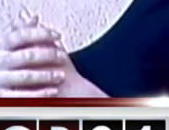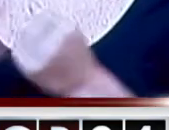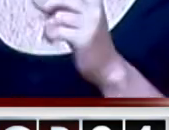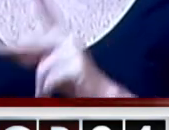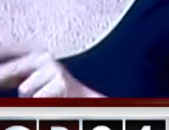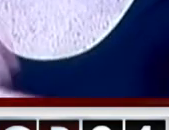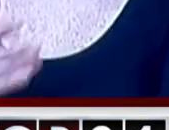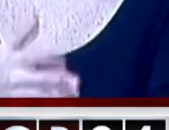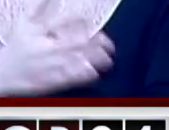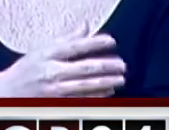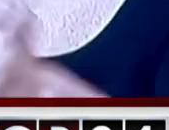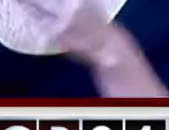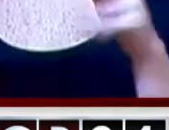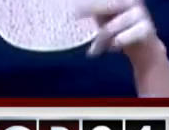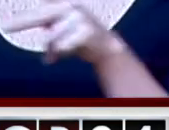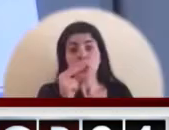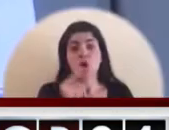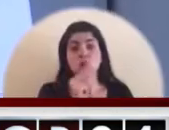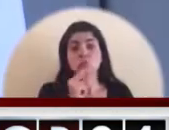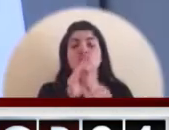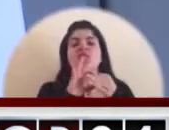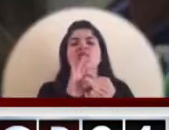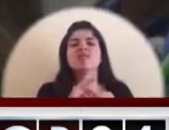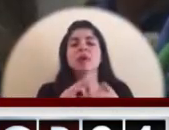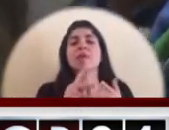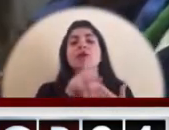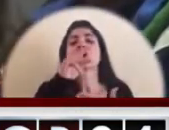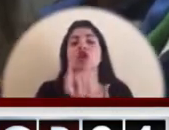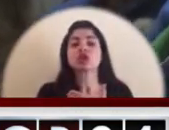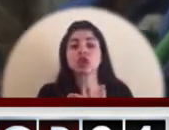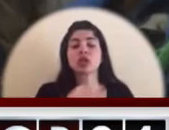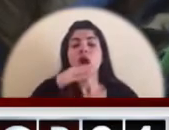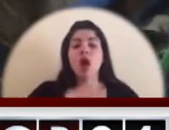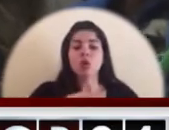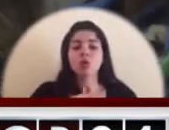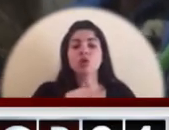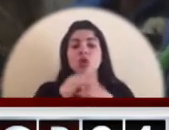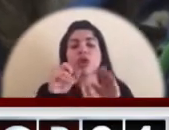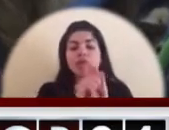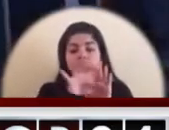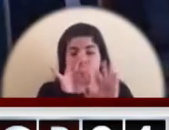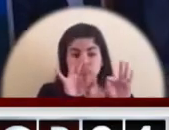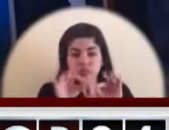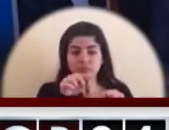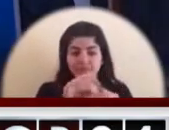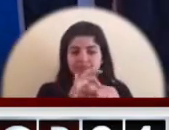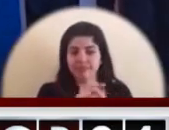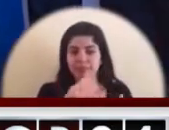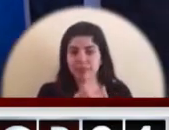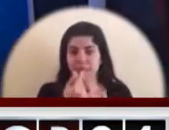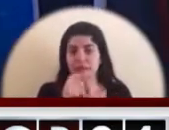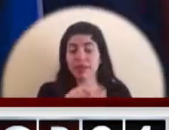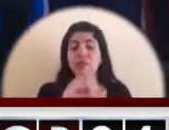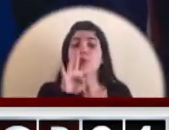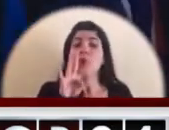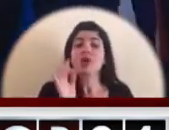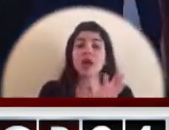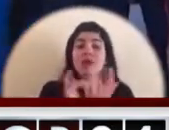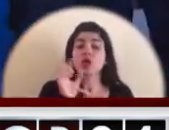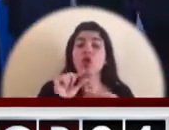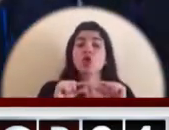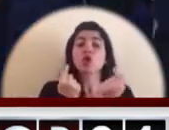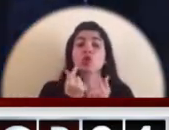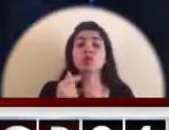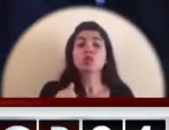permitirá recuperarse a tanta gente se concrete en el menor tiempo posible. Recientemente la Comisión Nacional de Emergencias